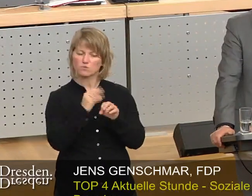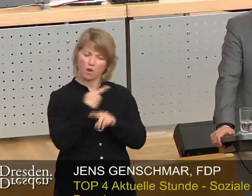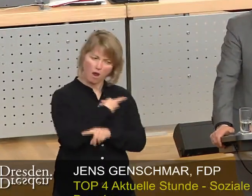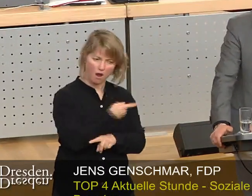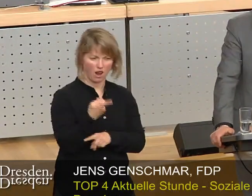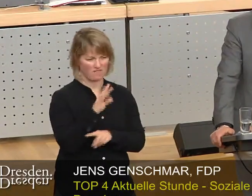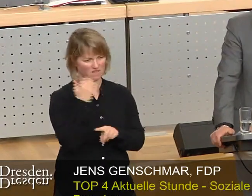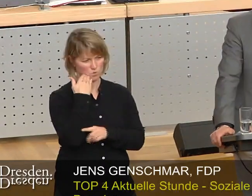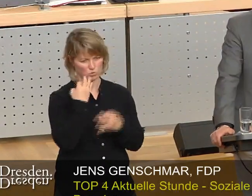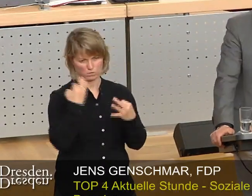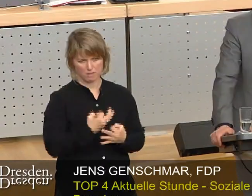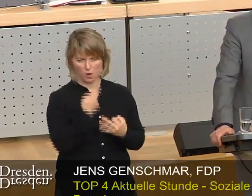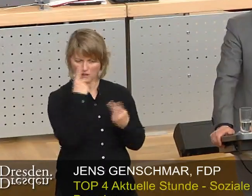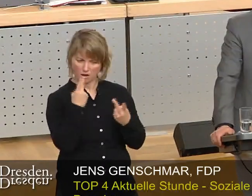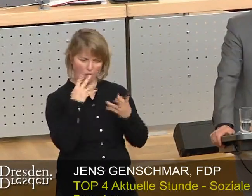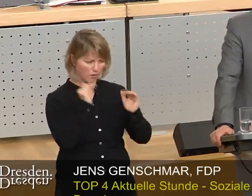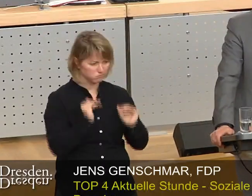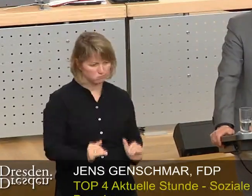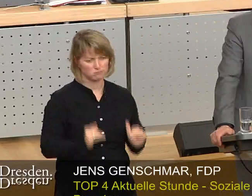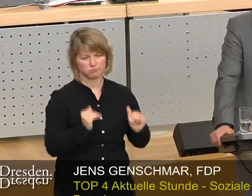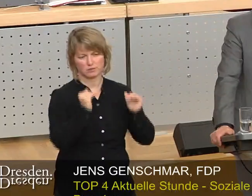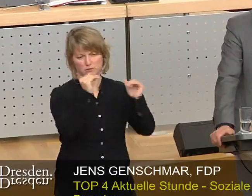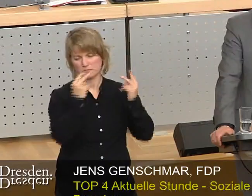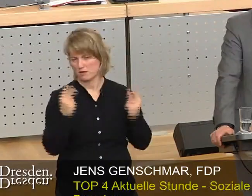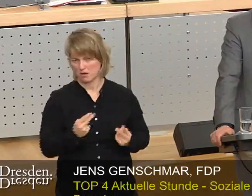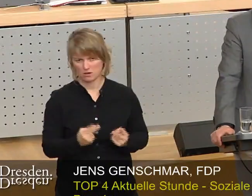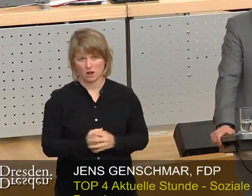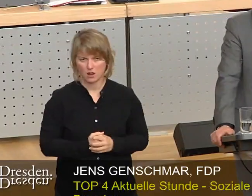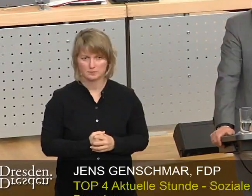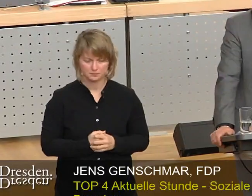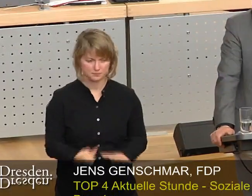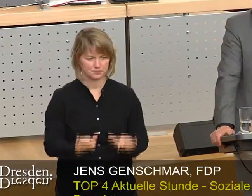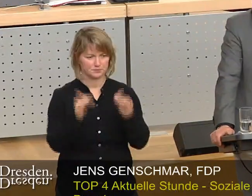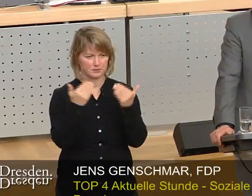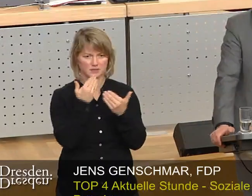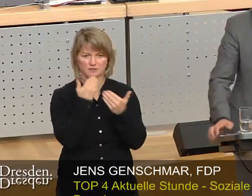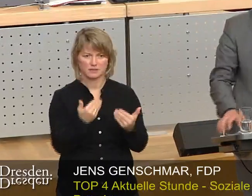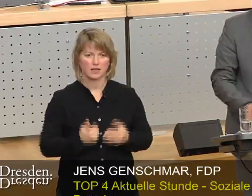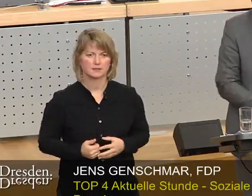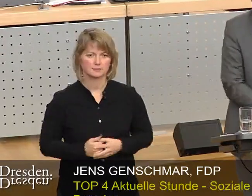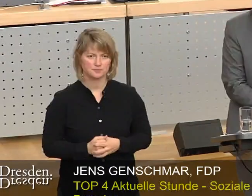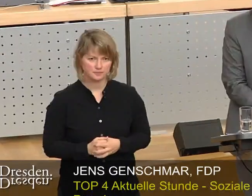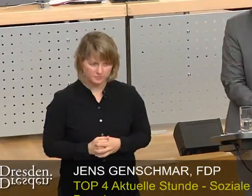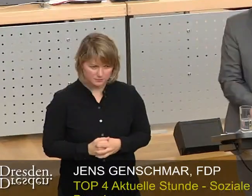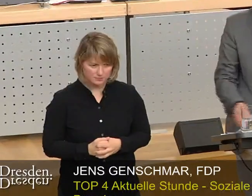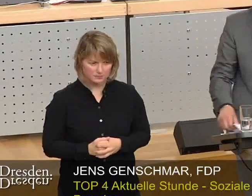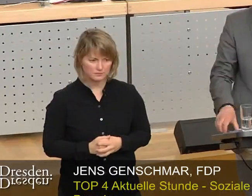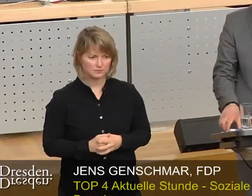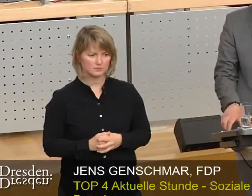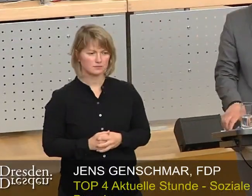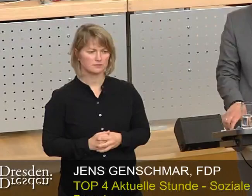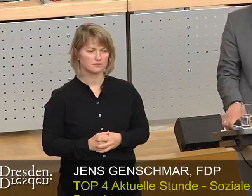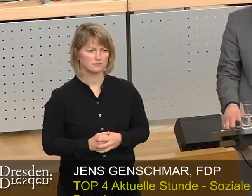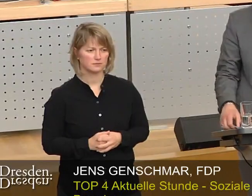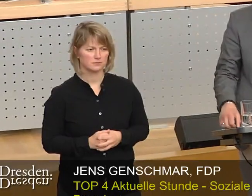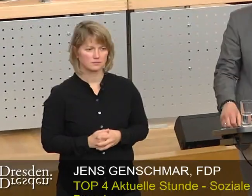sein werden. Ich bedanke mich bei Ihnen für Ihre Aufmerksamkeit. Wie